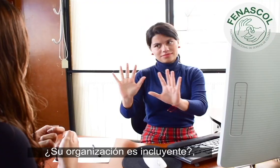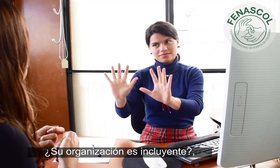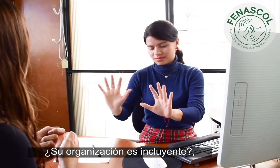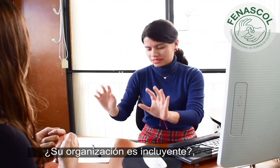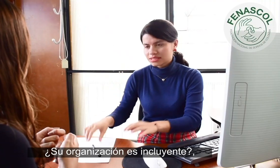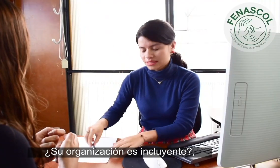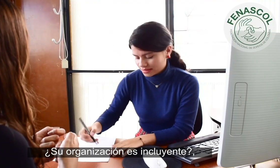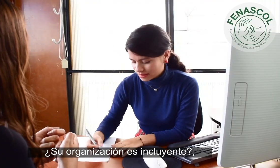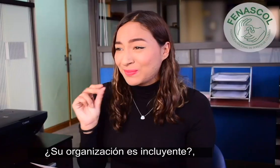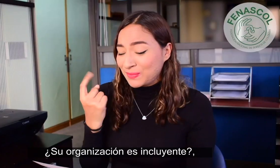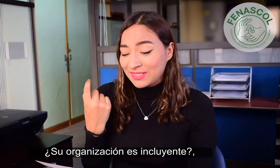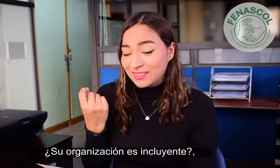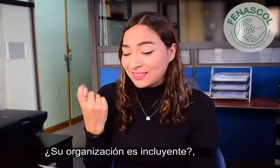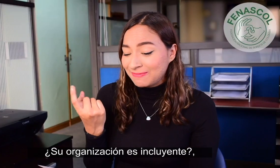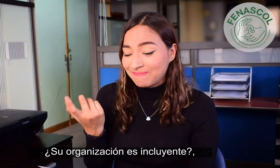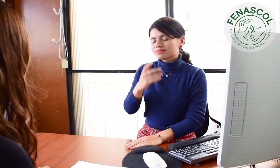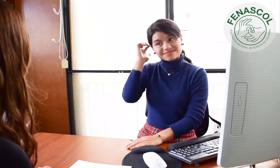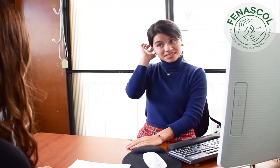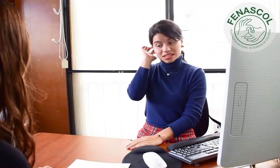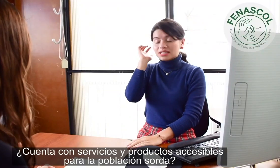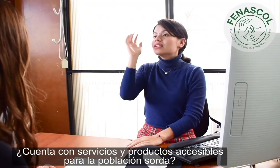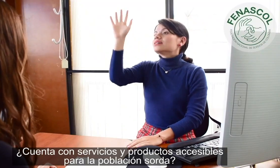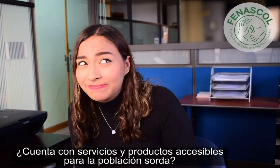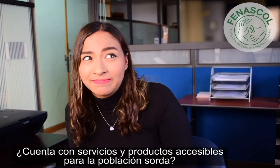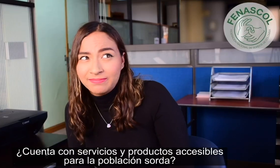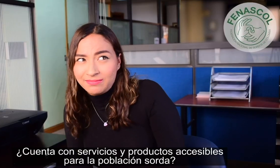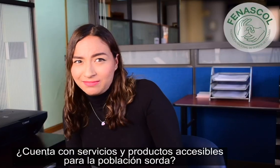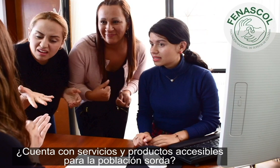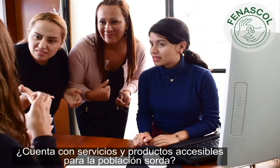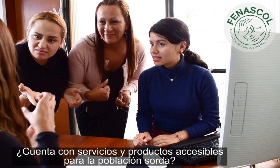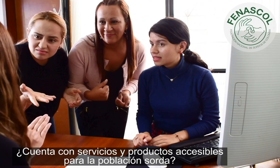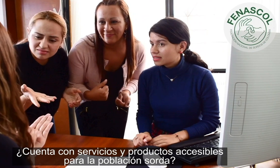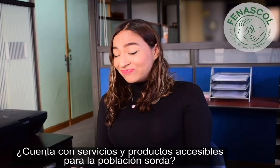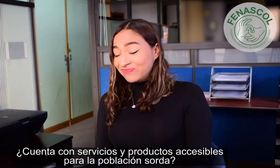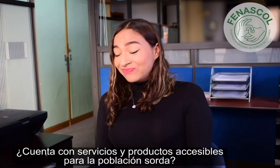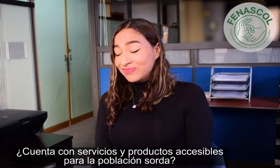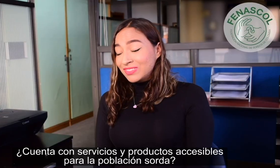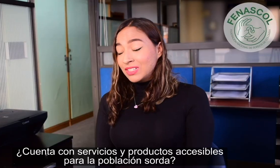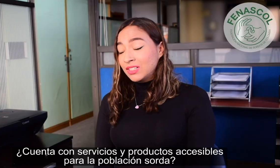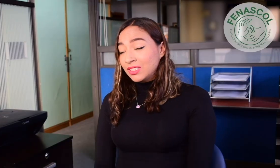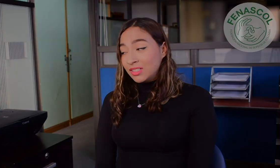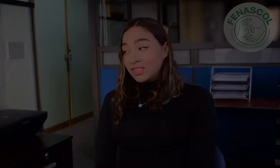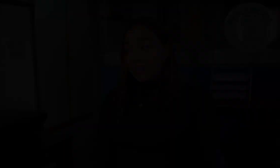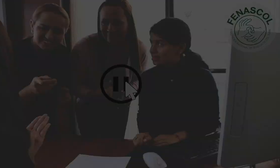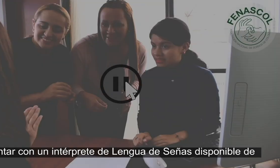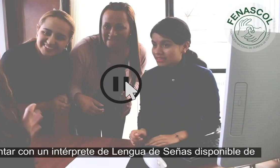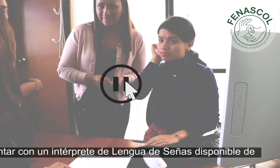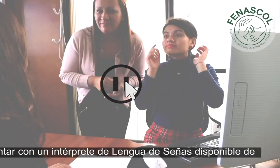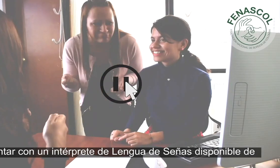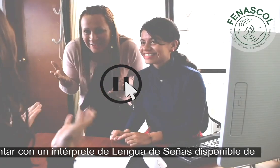¿Su organización es incluyente? ¿Cuenta con servicios y productos accesibles para la población sorda? Contar con un